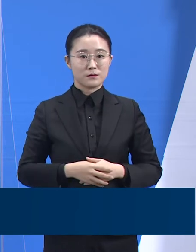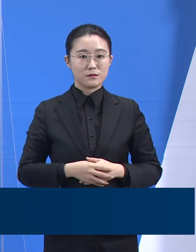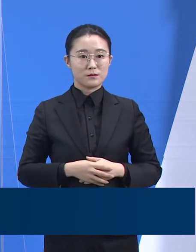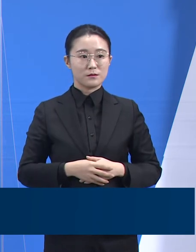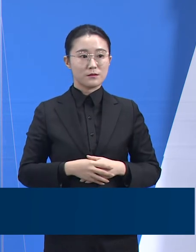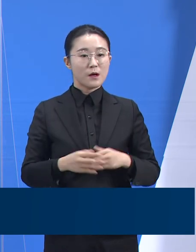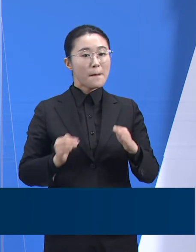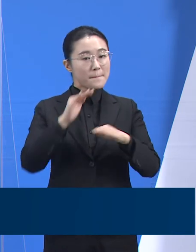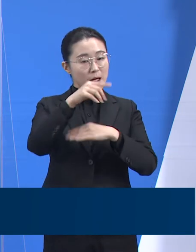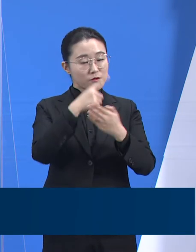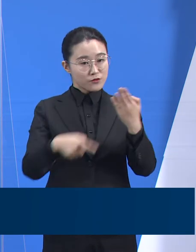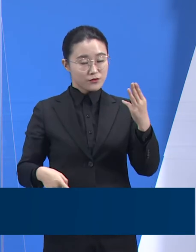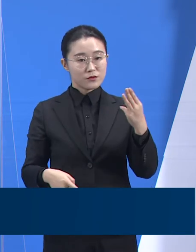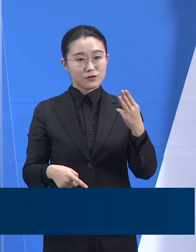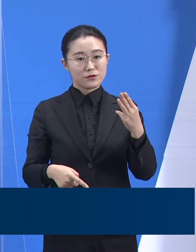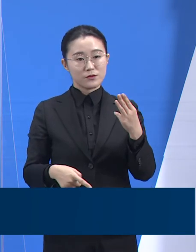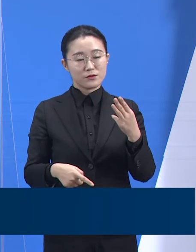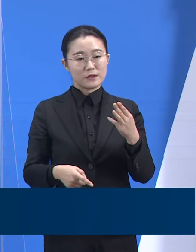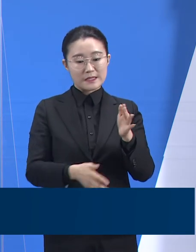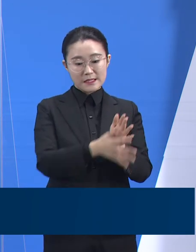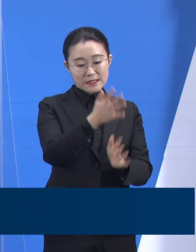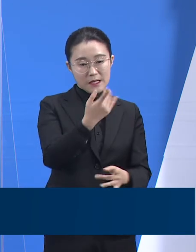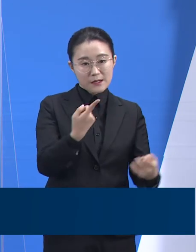환자 케어에 최선을 다하겠습니다.